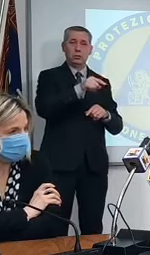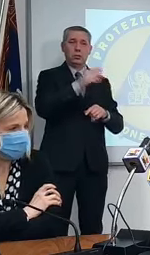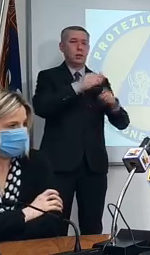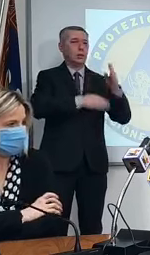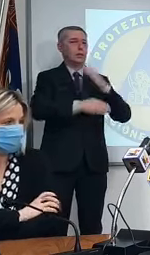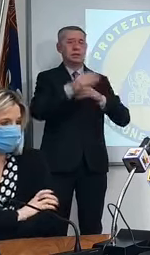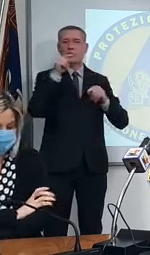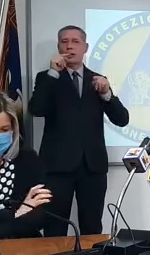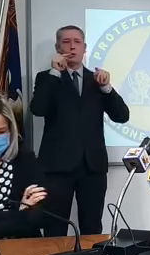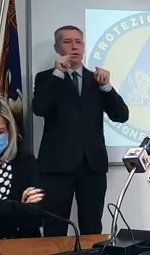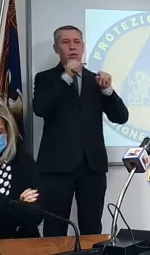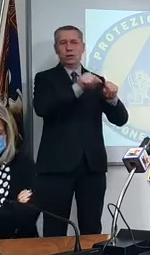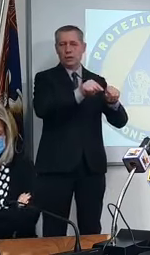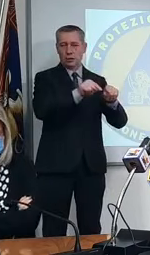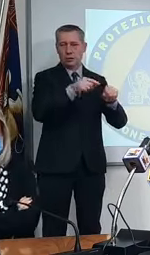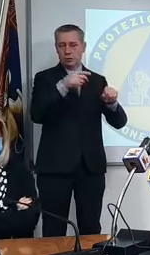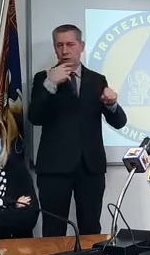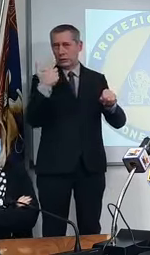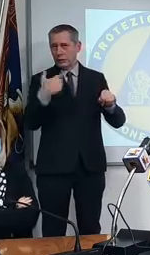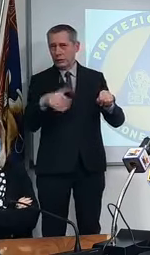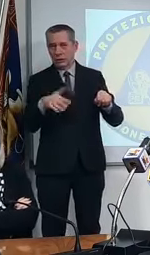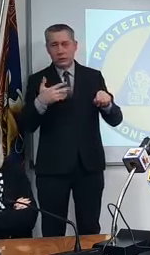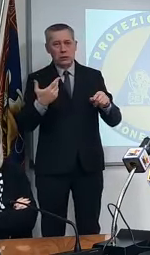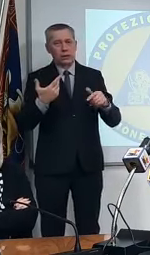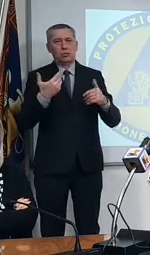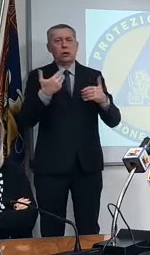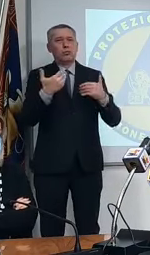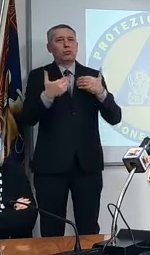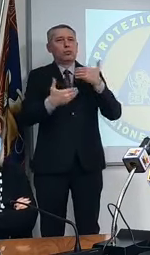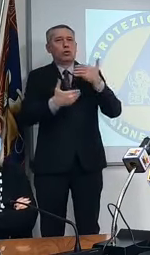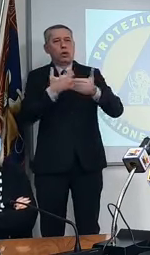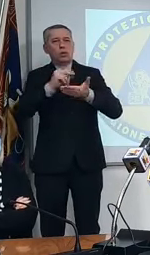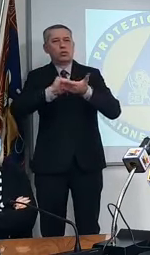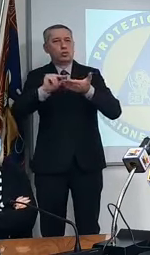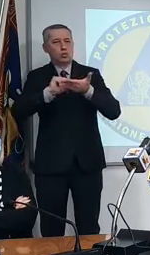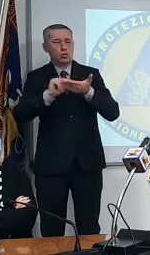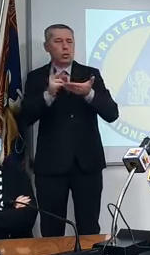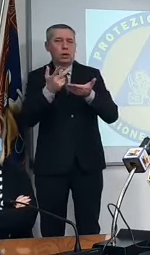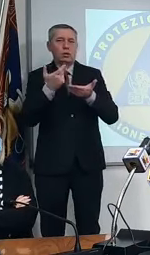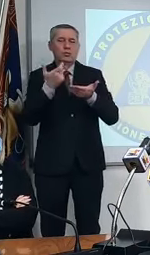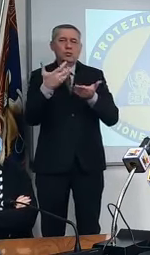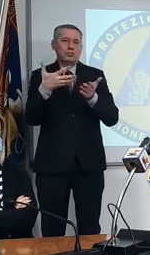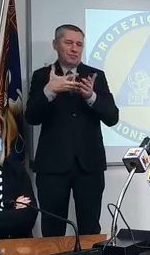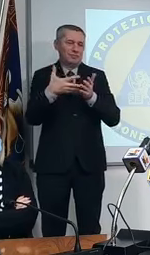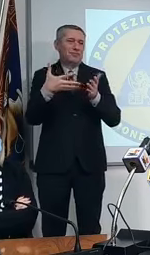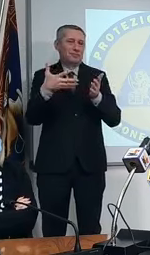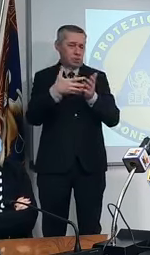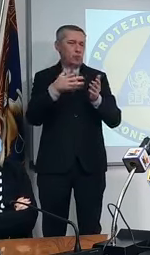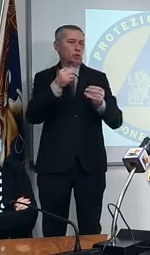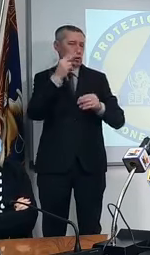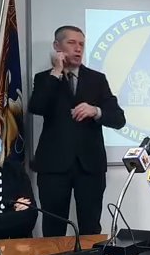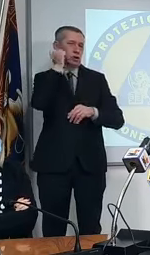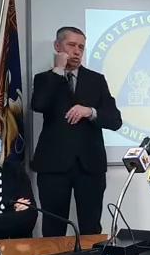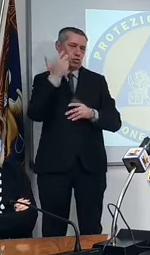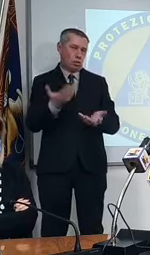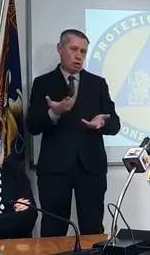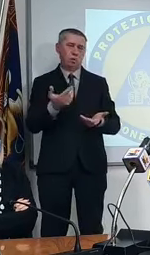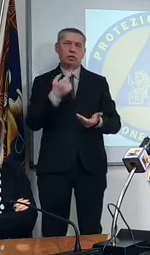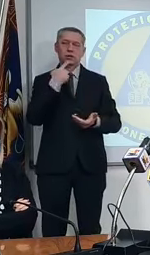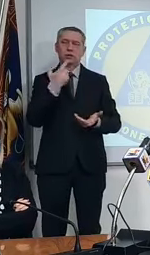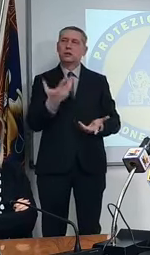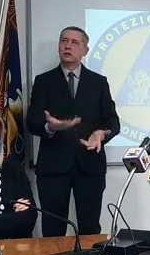divorati dal fatto di non poter più avere la scuola in presenza ad esempio molti genitori ci segnalano questo